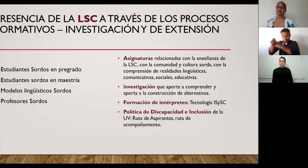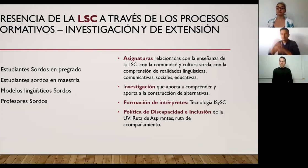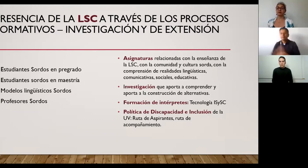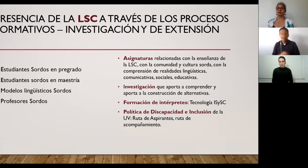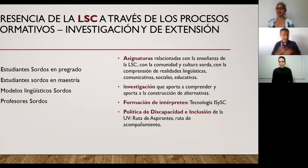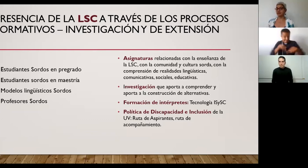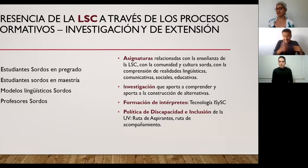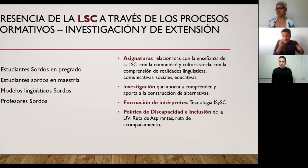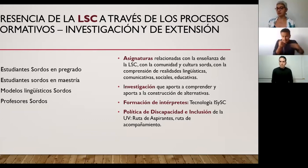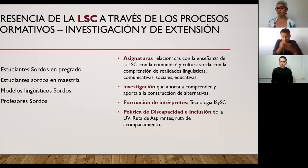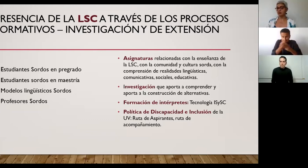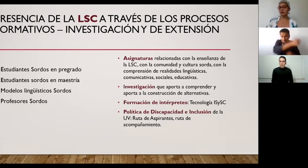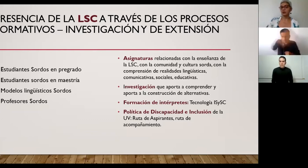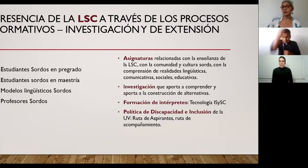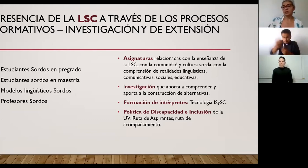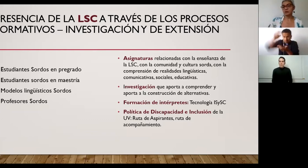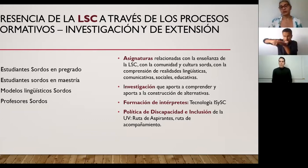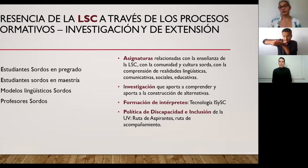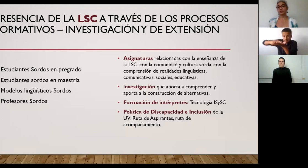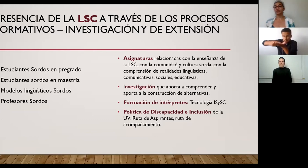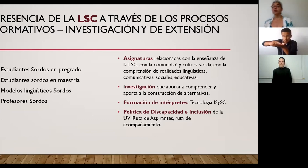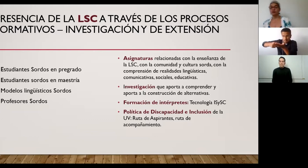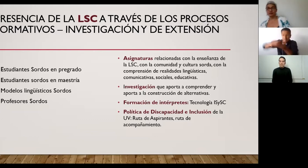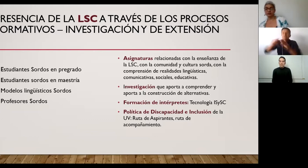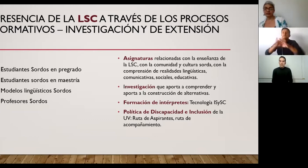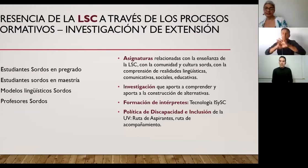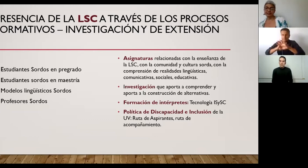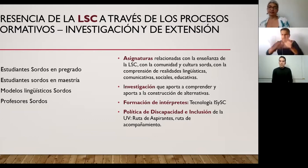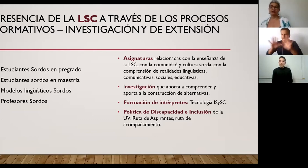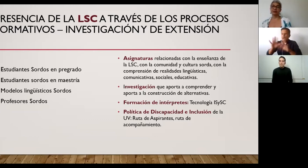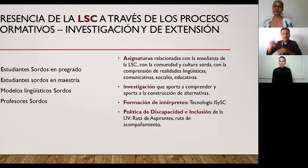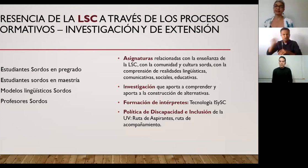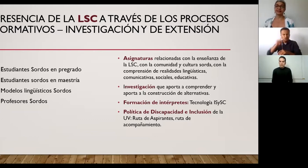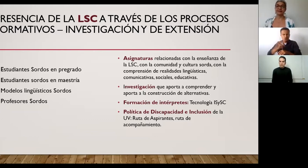ya accedió una persona sorda dos personas sordas que han estado en la universidad